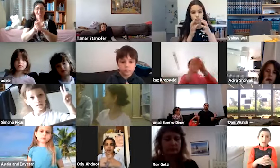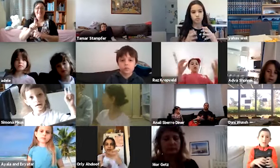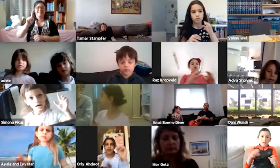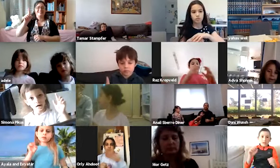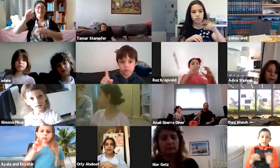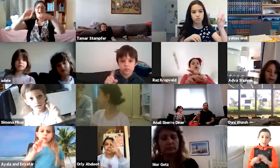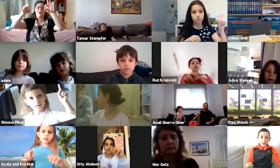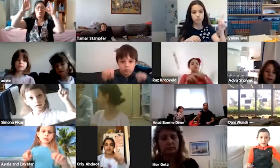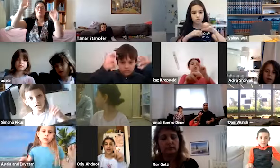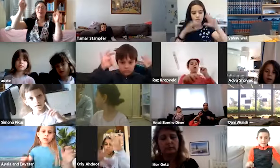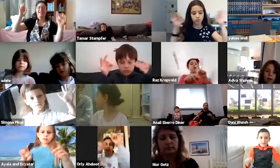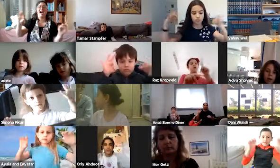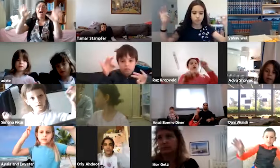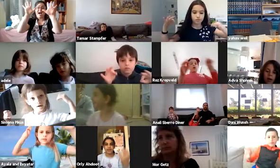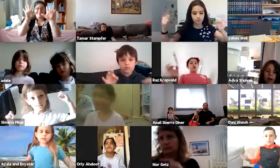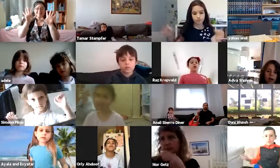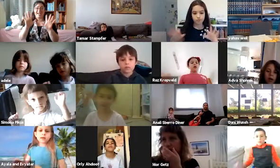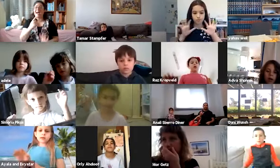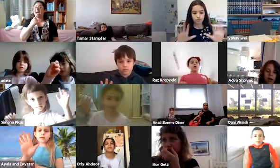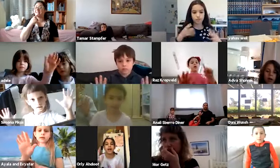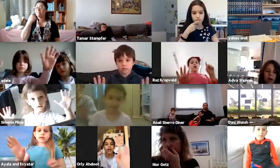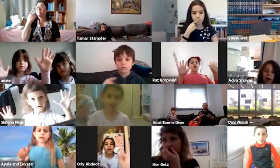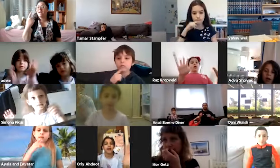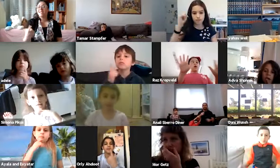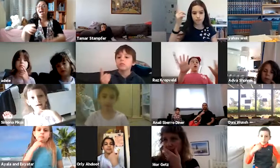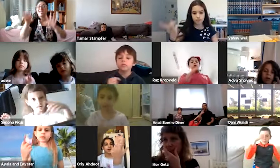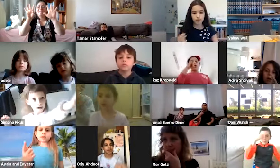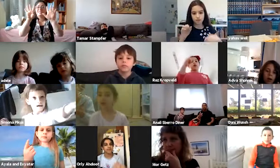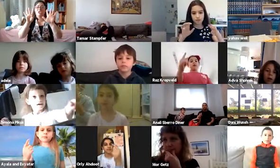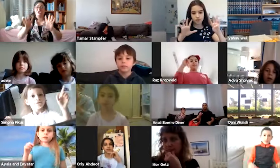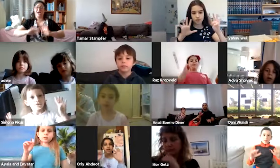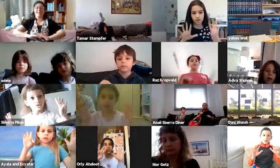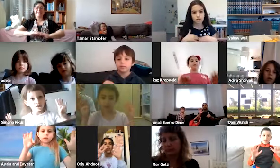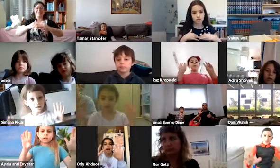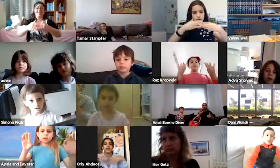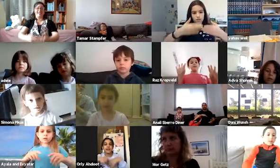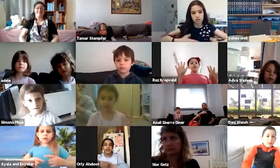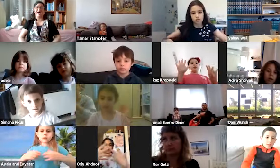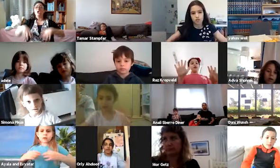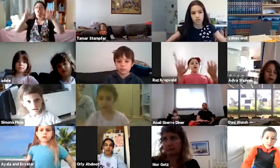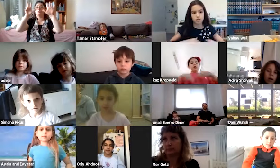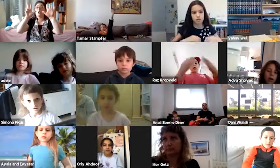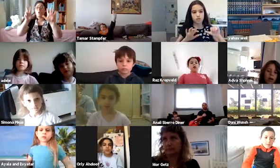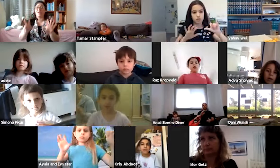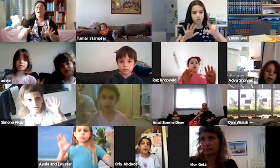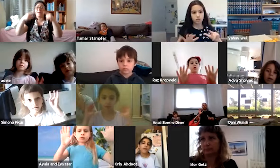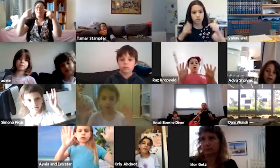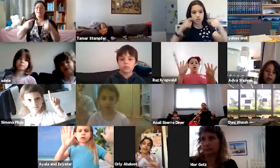אחד עשר כוכביה. עשרה דבריה. תשעה ערכי לידה. שמונה ימי